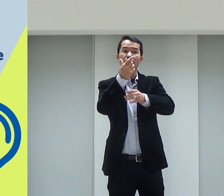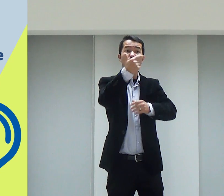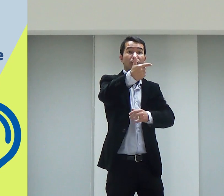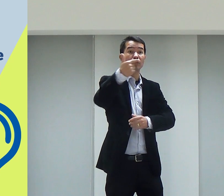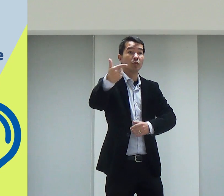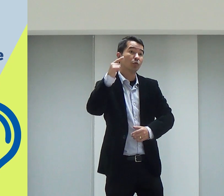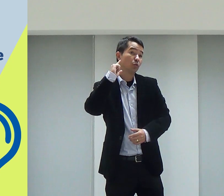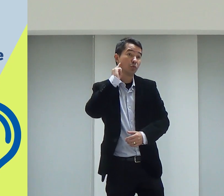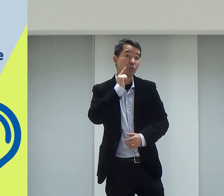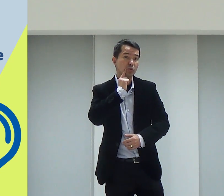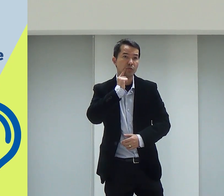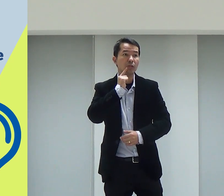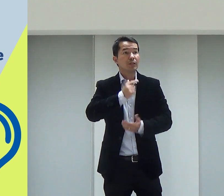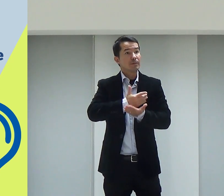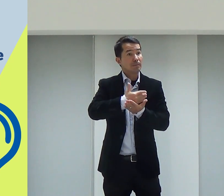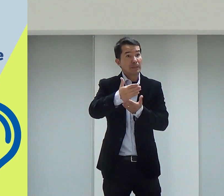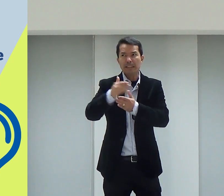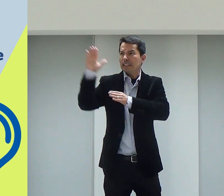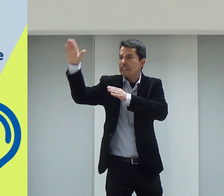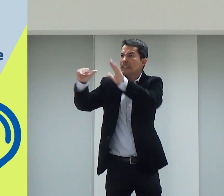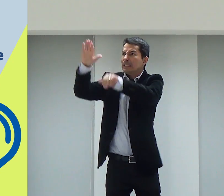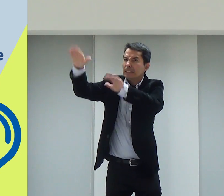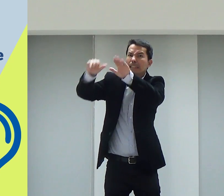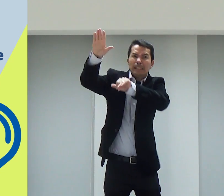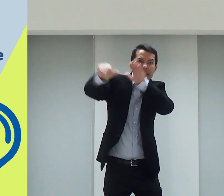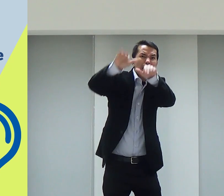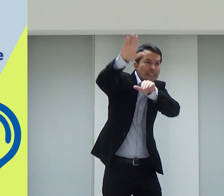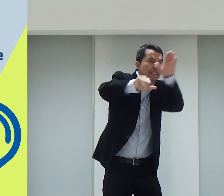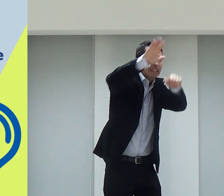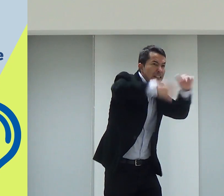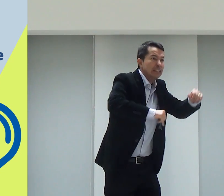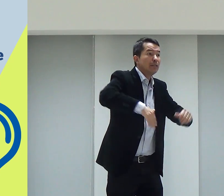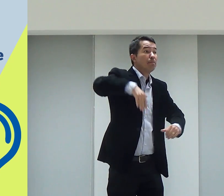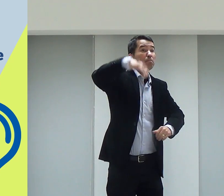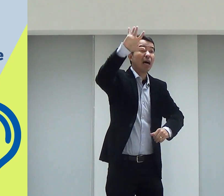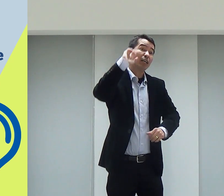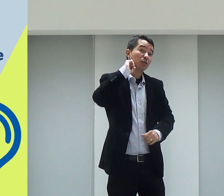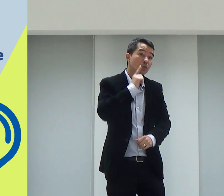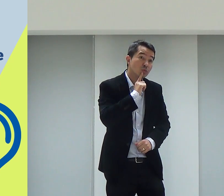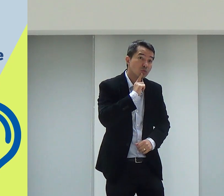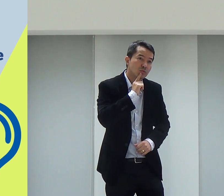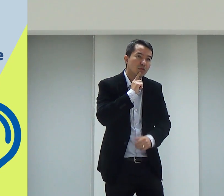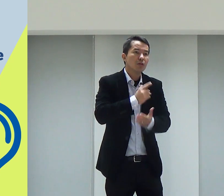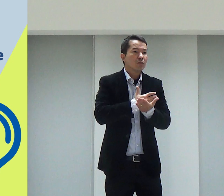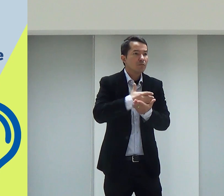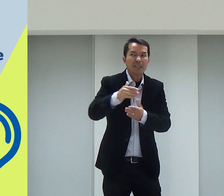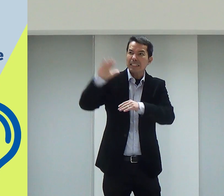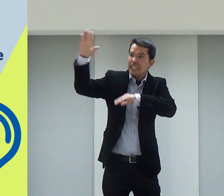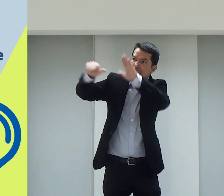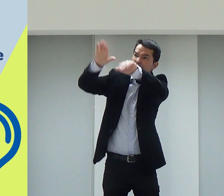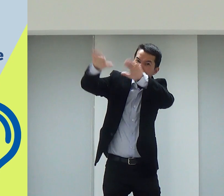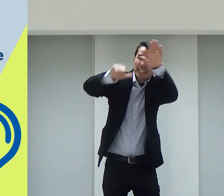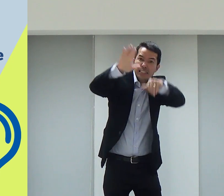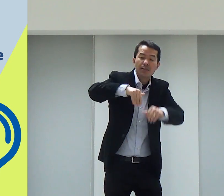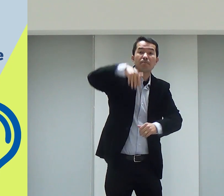Com isso, esses vinte e dois surdos, eles começaram a chamar mais gente, mais surdos para estarem ali no ministério.